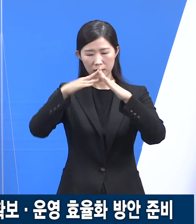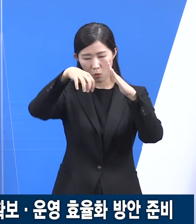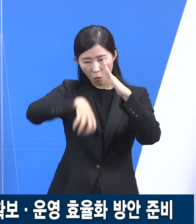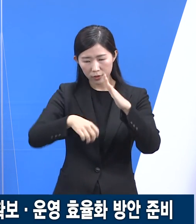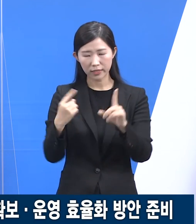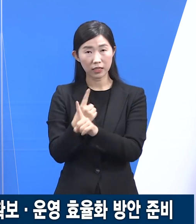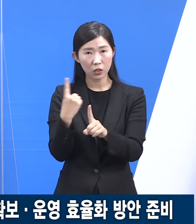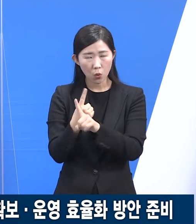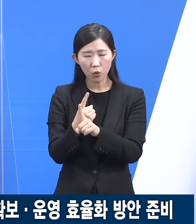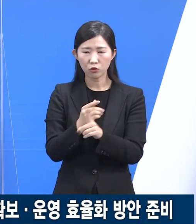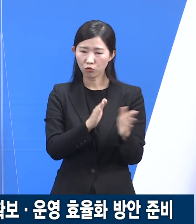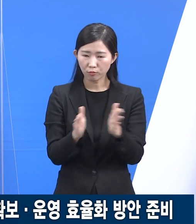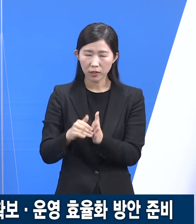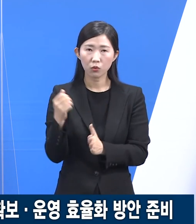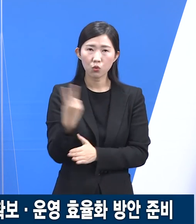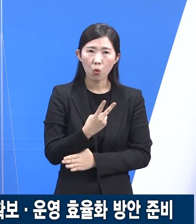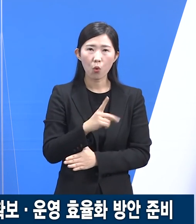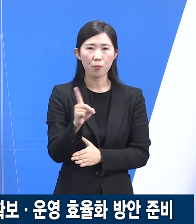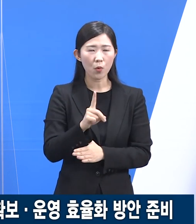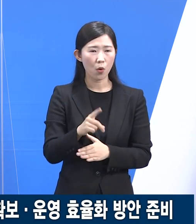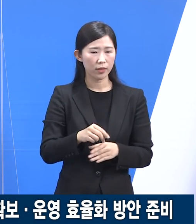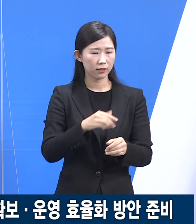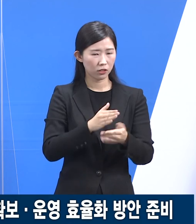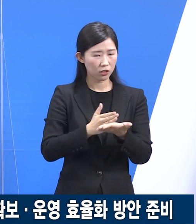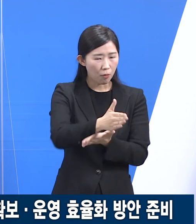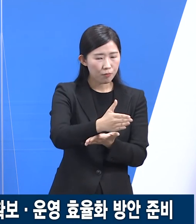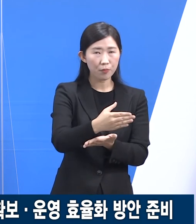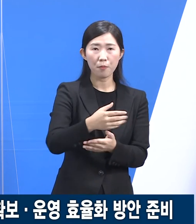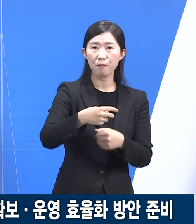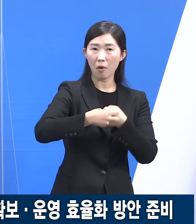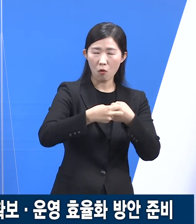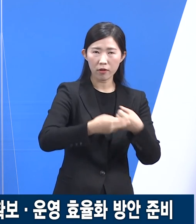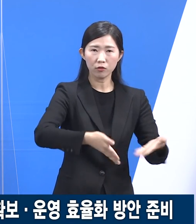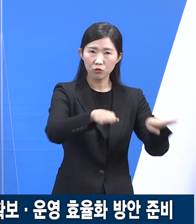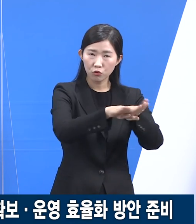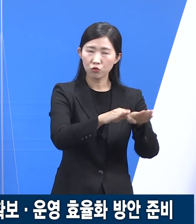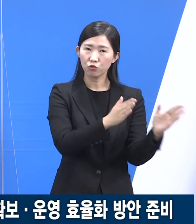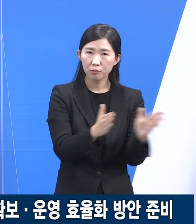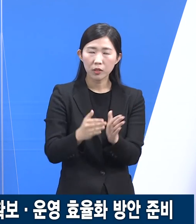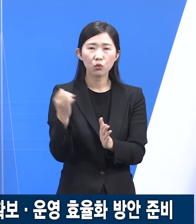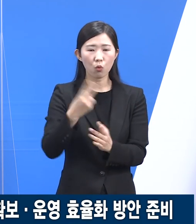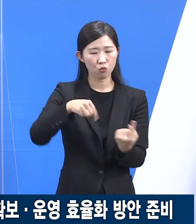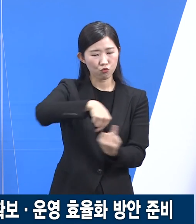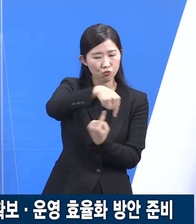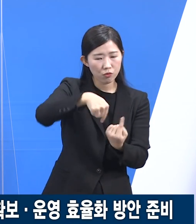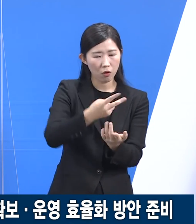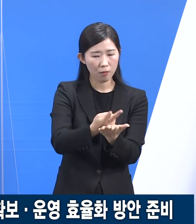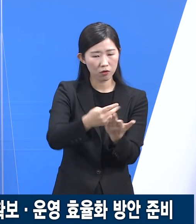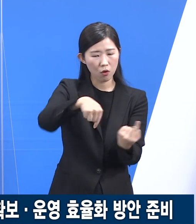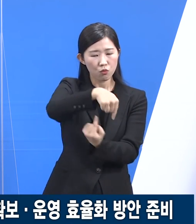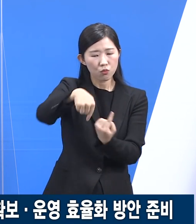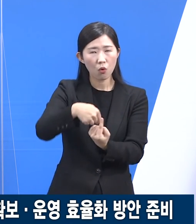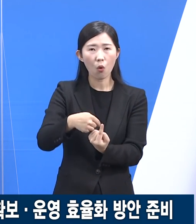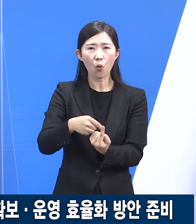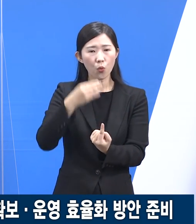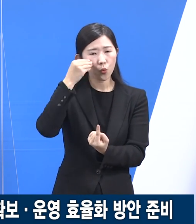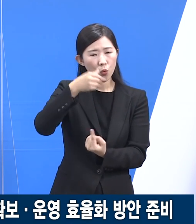전남인력 및 단기 외래진로센터 확충하고 병상 추가 확보 및 운영 효율화 방안을 준비하고 있습니다.